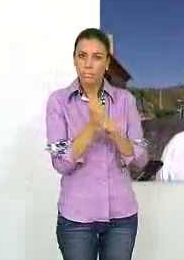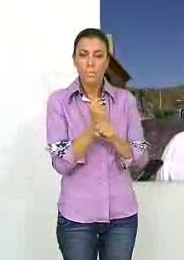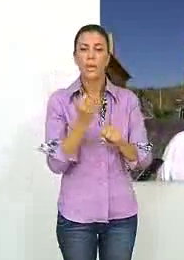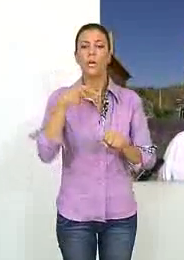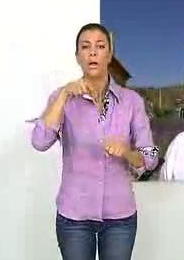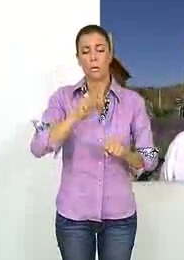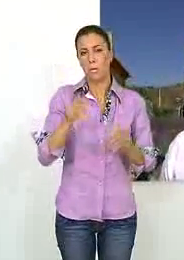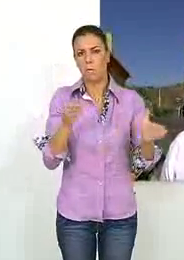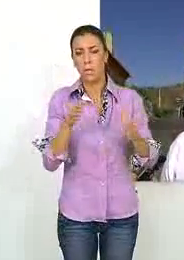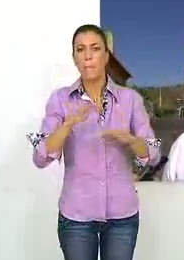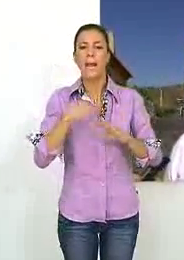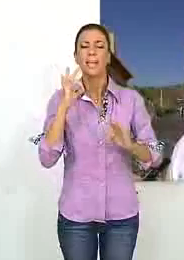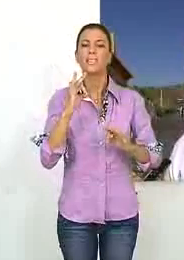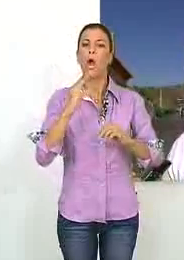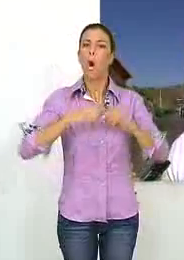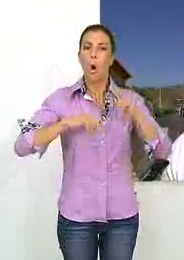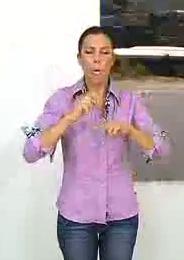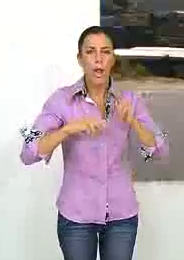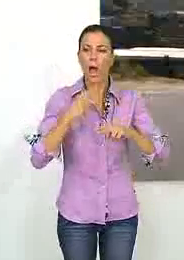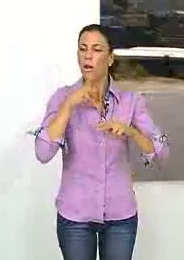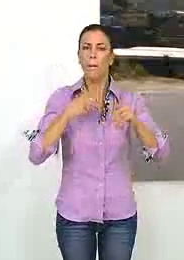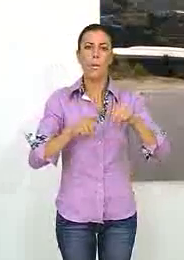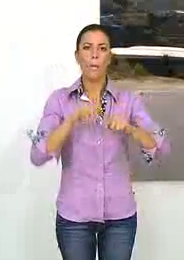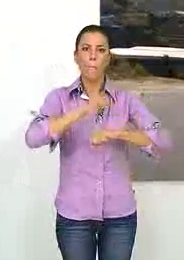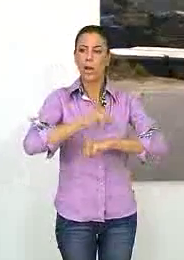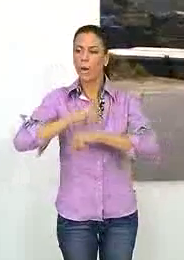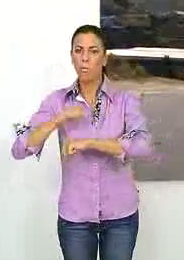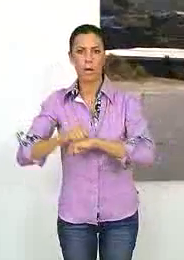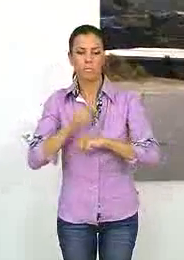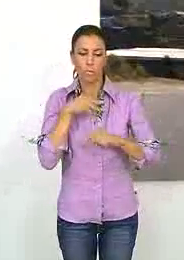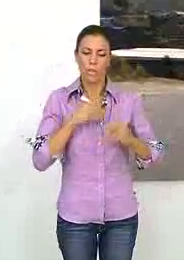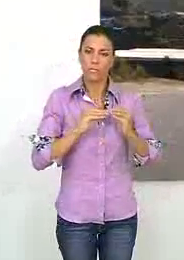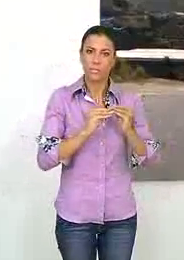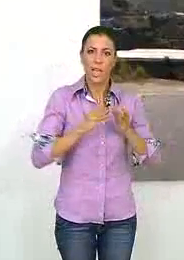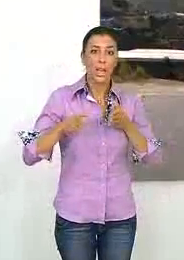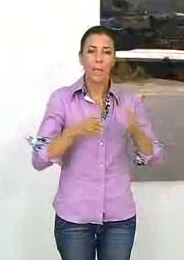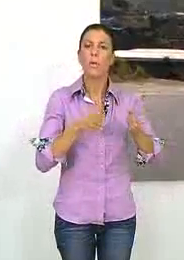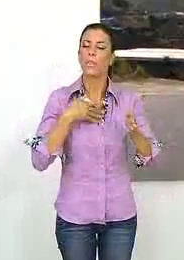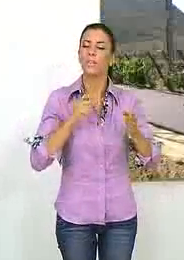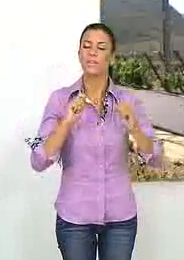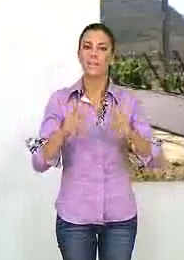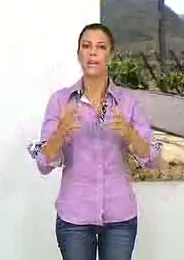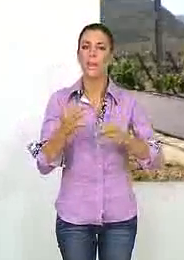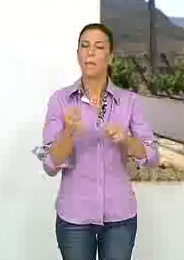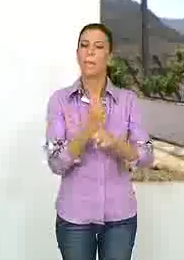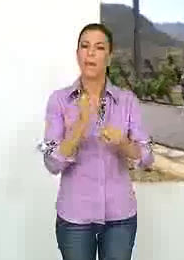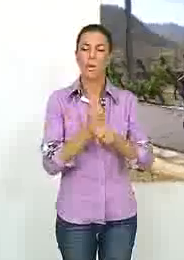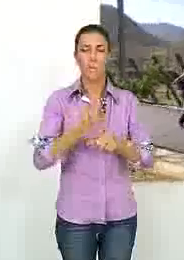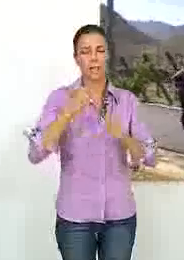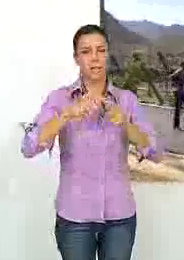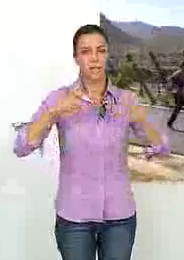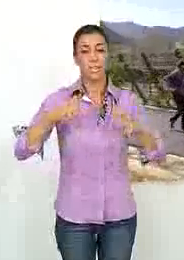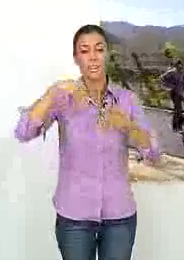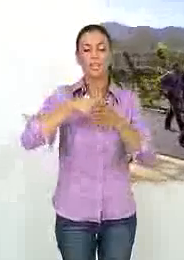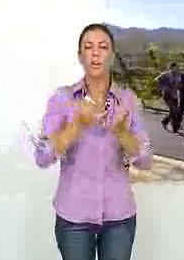para oficiales y peones de obras que se encuentran en paro, el asfaltado de caminos rurales potencia el empleo en la